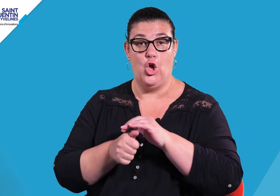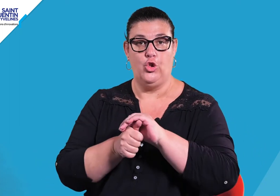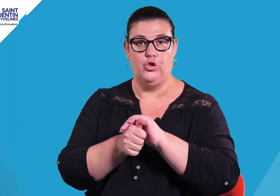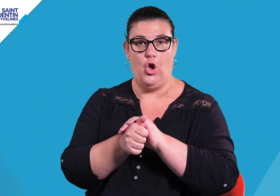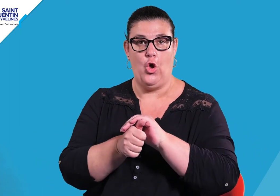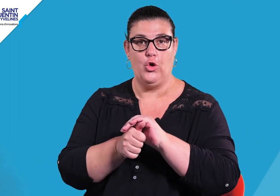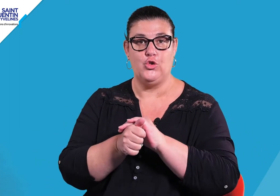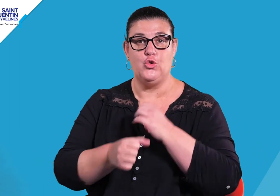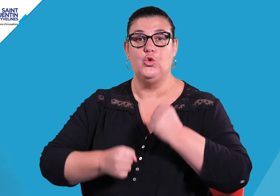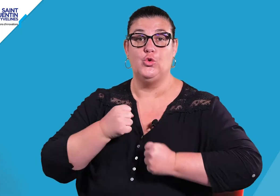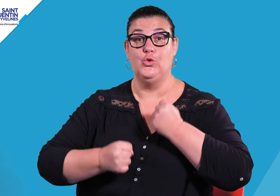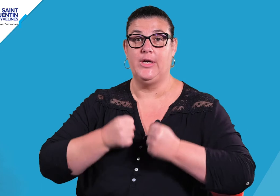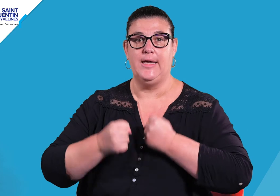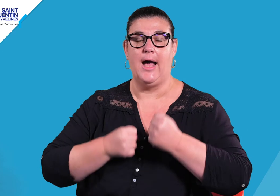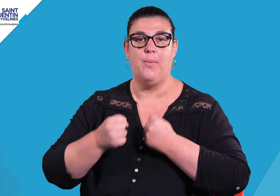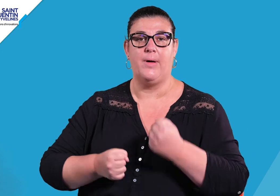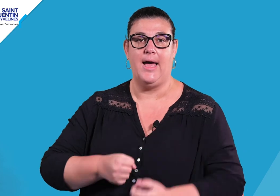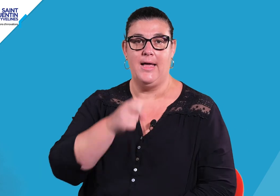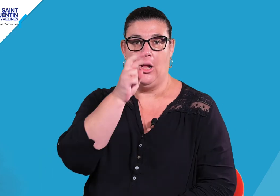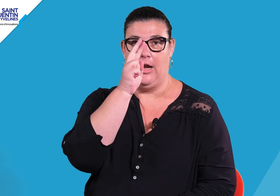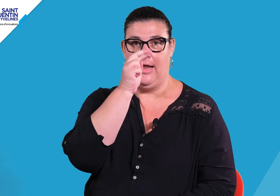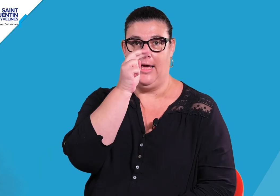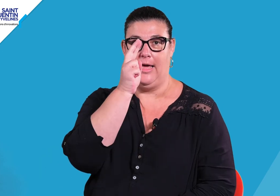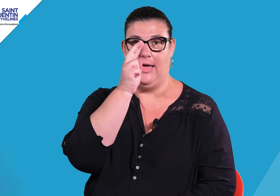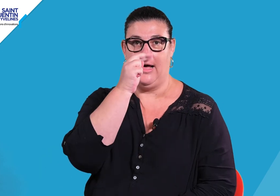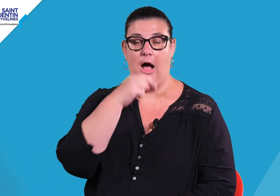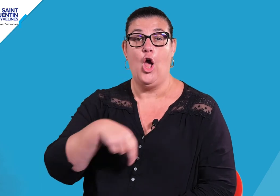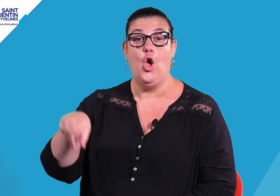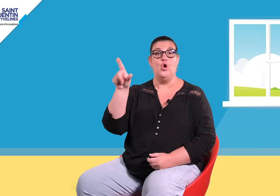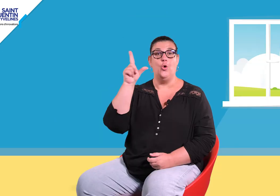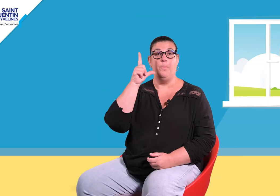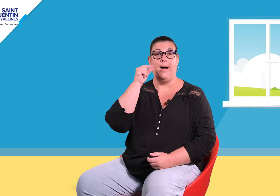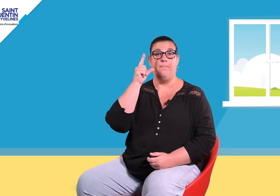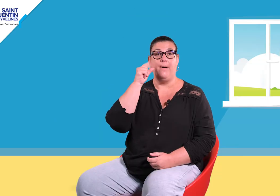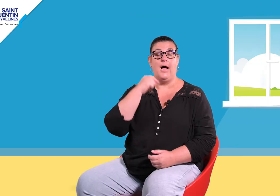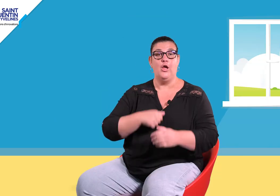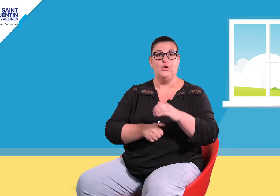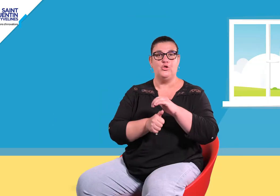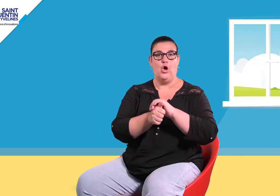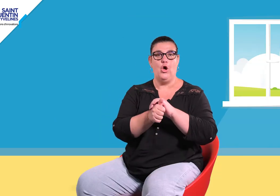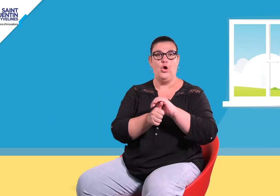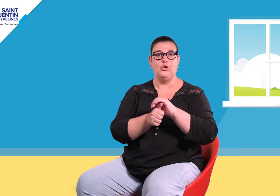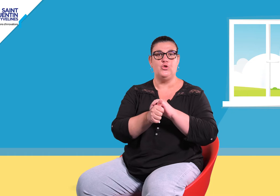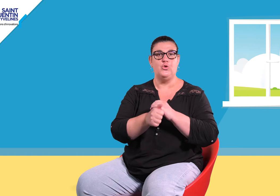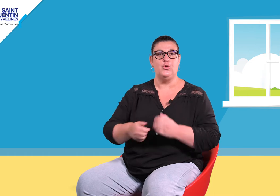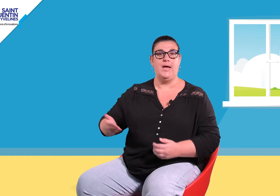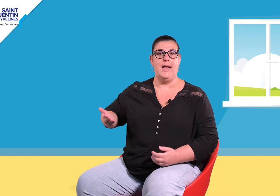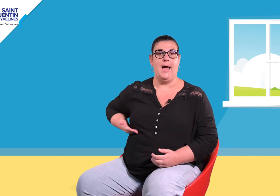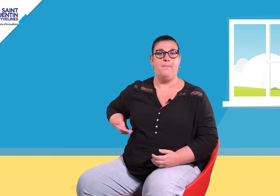tortue courir après les rats Le papa tortue et la